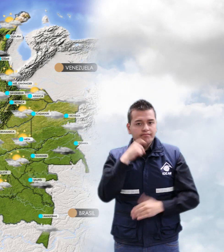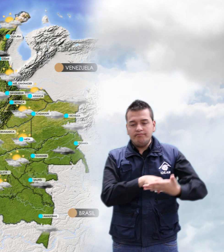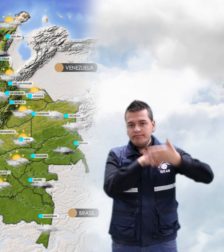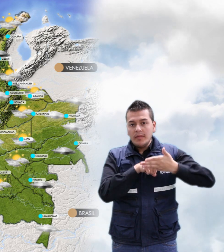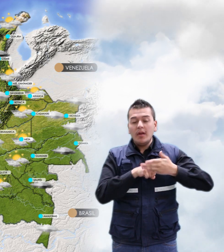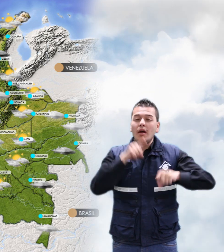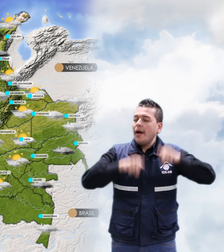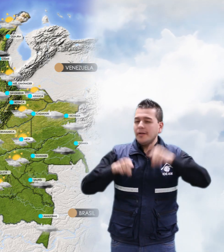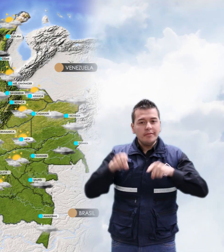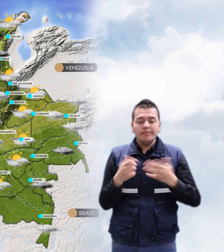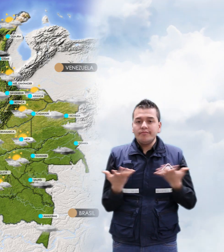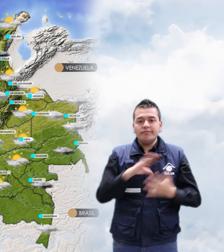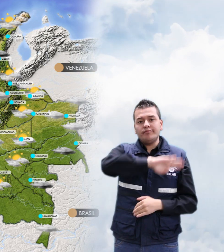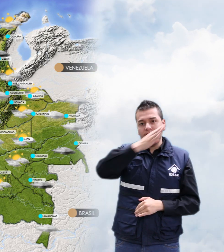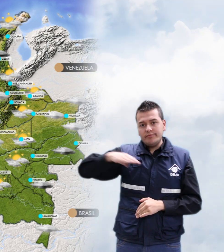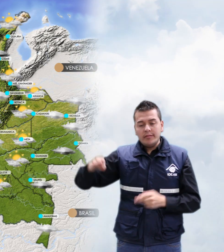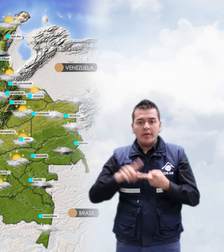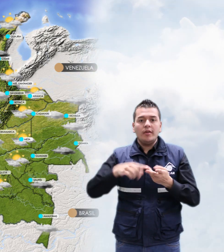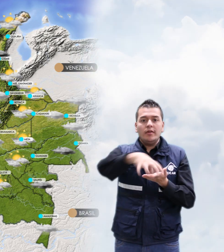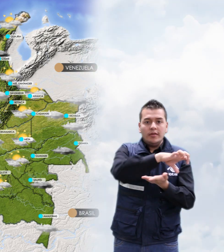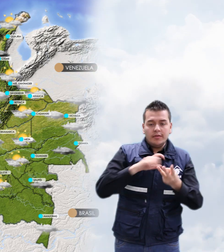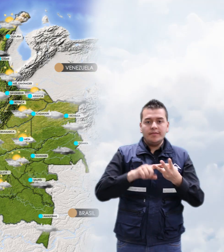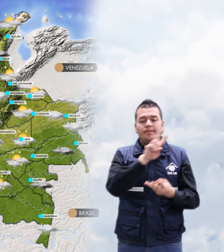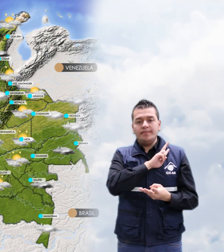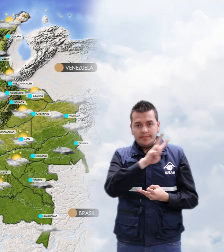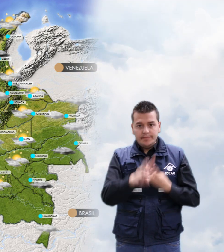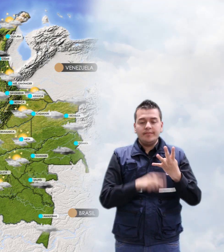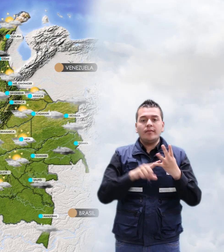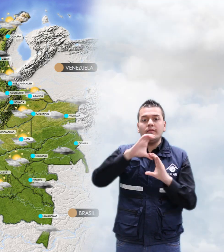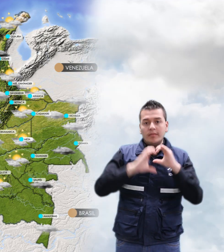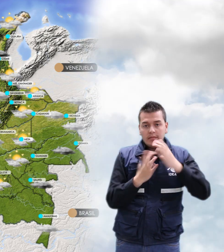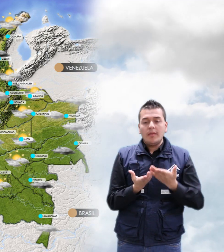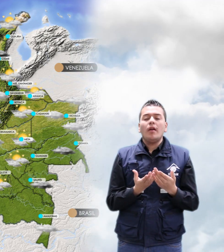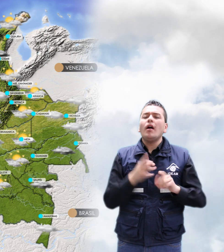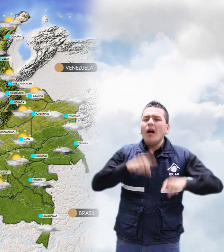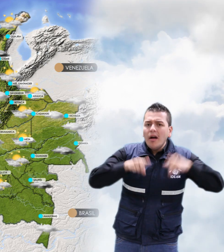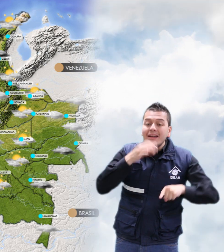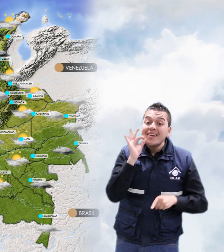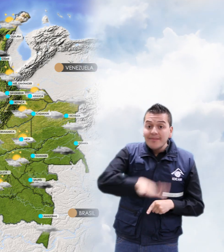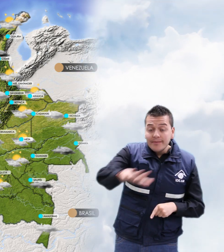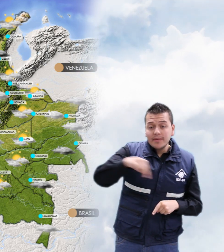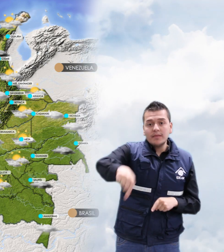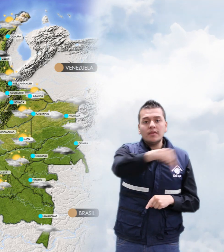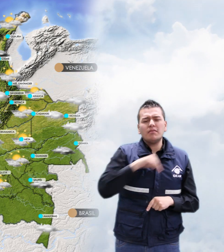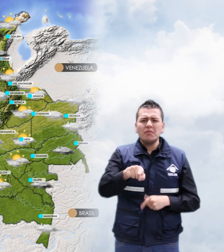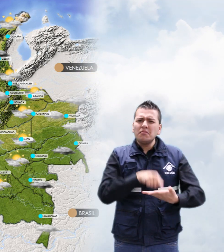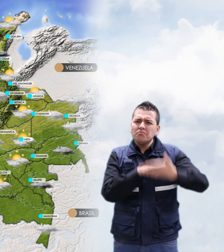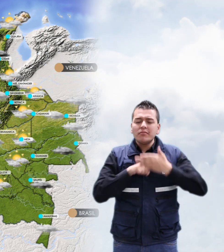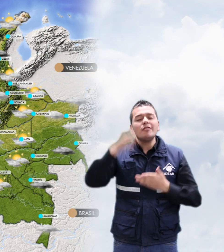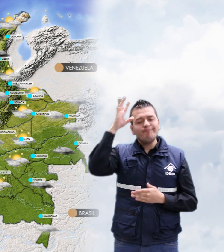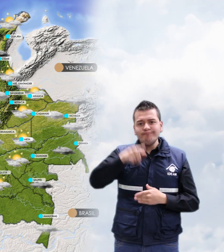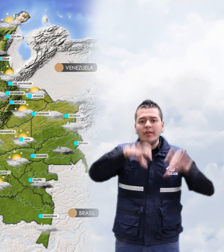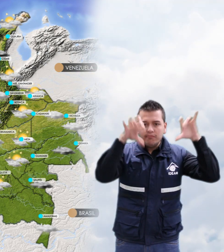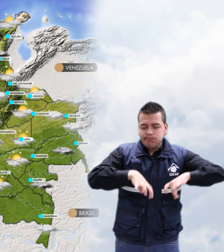salvo en sectores de Antioquia, Santander, Valle del Cauca, Cauca y sectores del eje cafetero donde se esperan